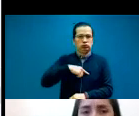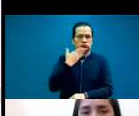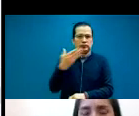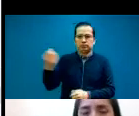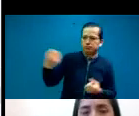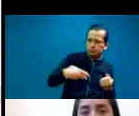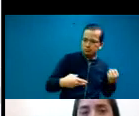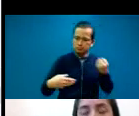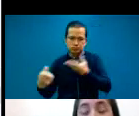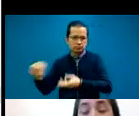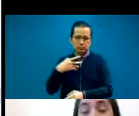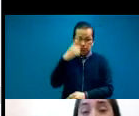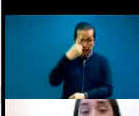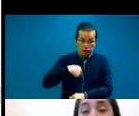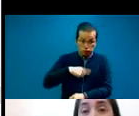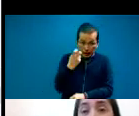importante.